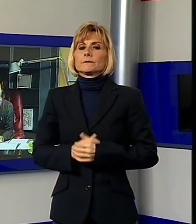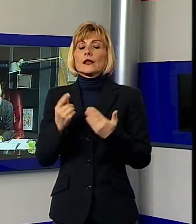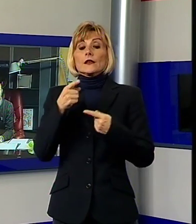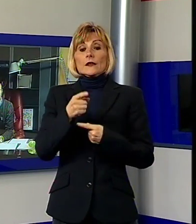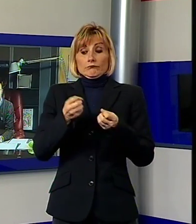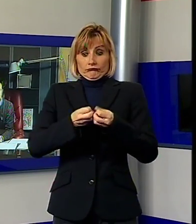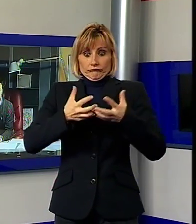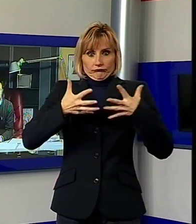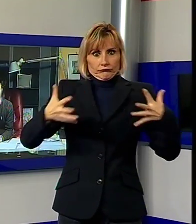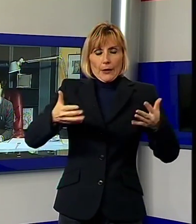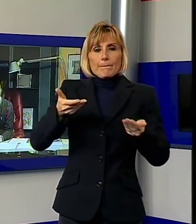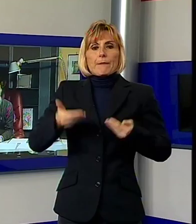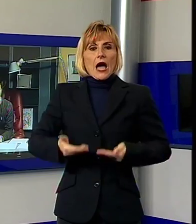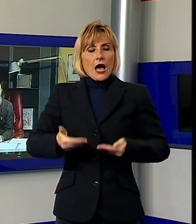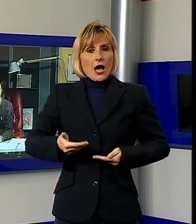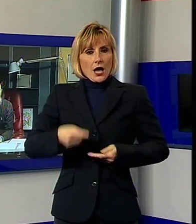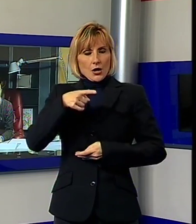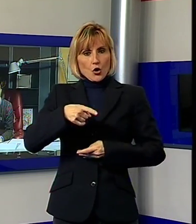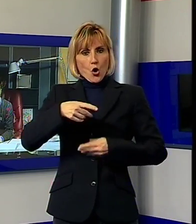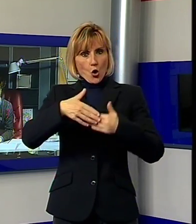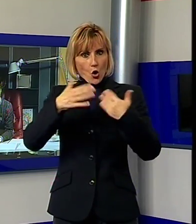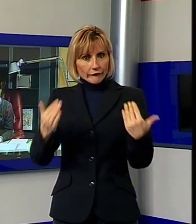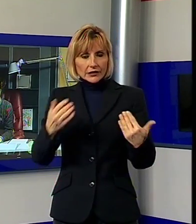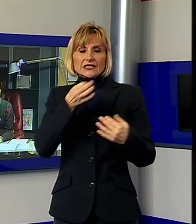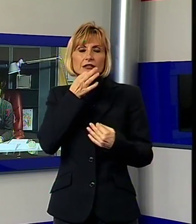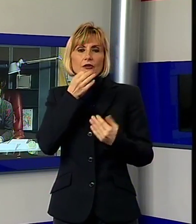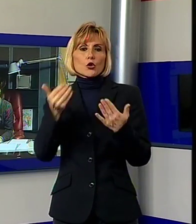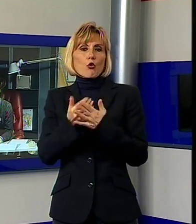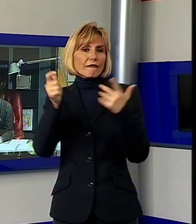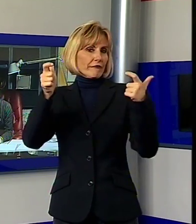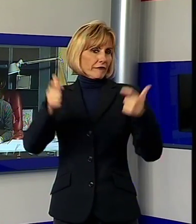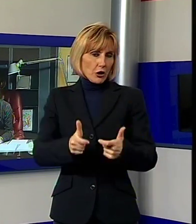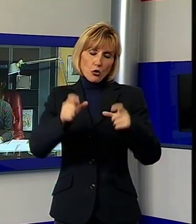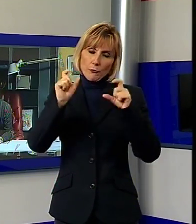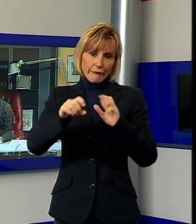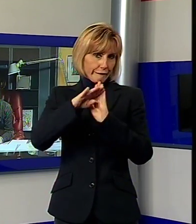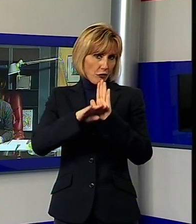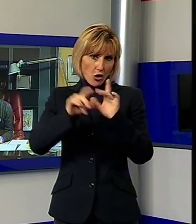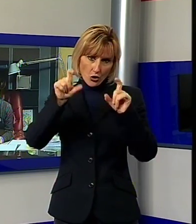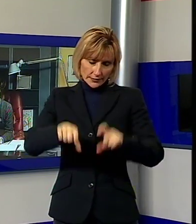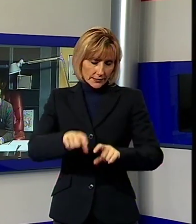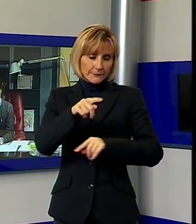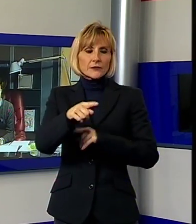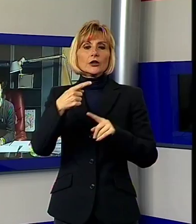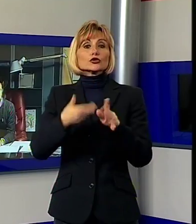ovviamente quella di l'introduzione di nuovi vincoli su queste zone, soprattutto per cui riguarda l'attività venatoria, perché